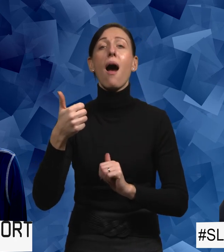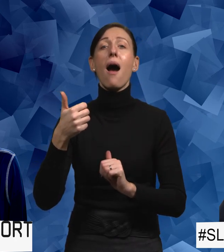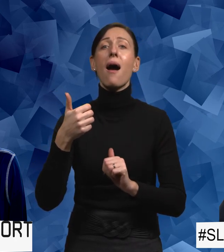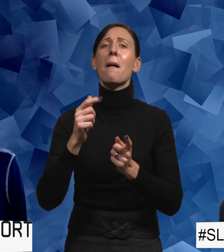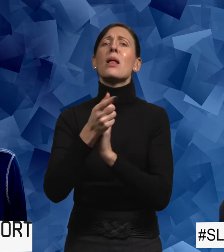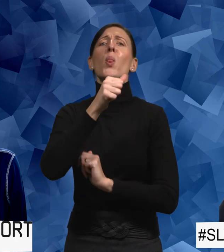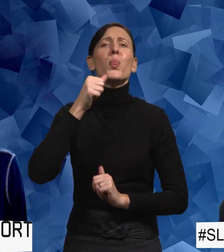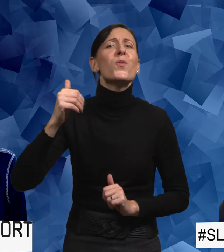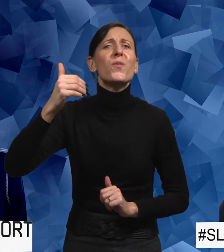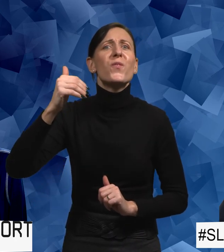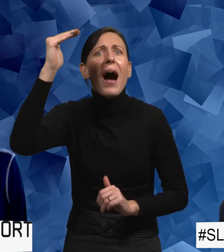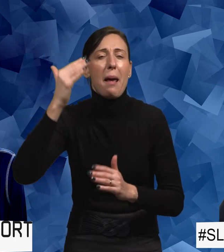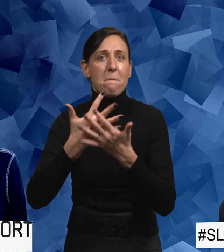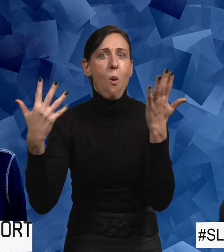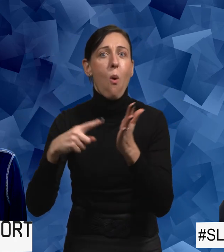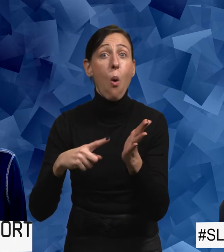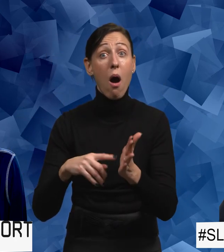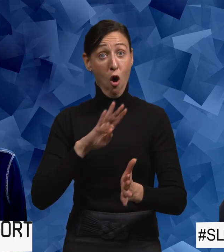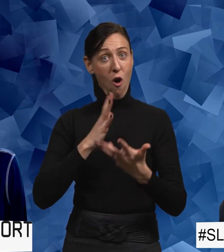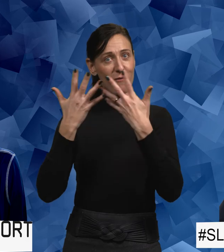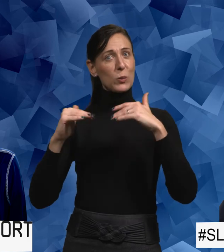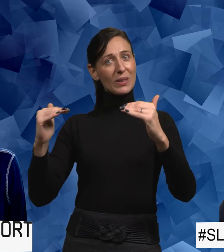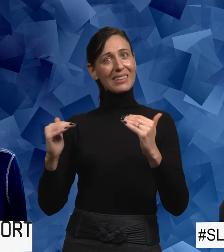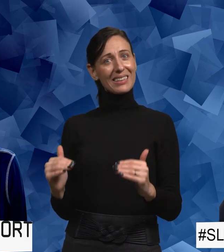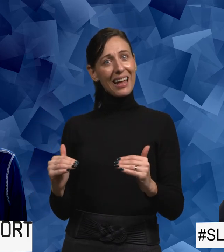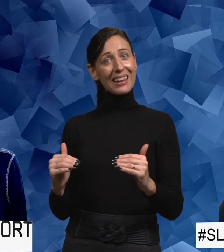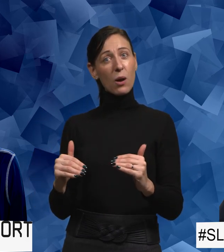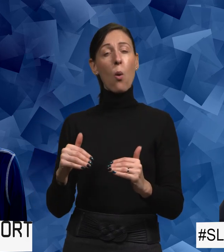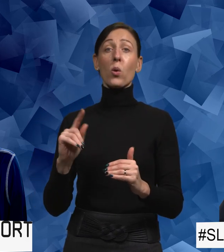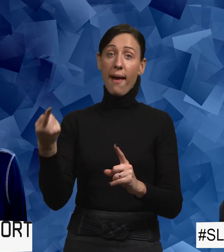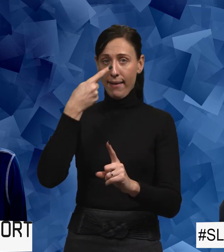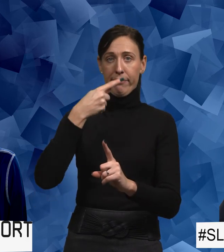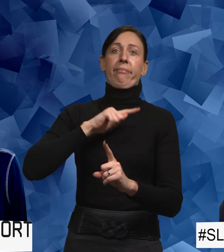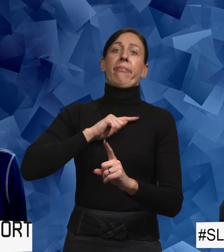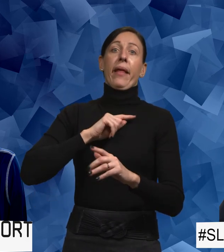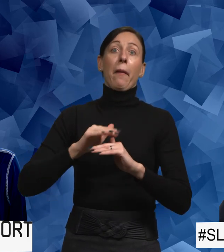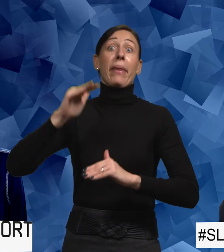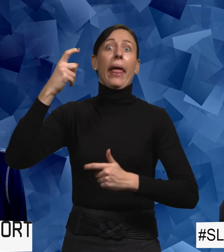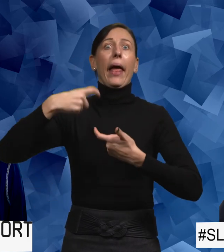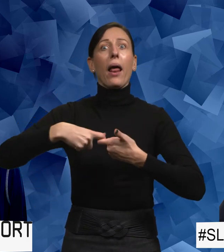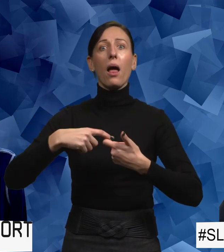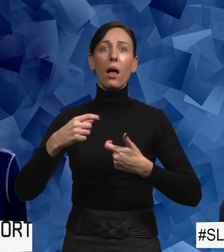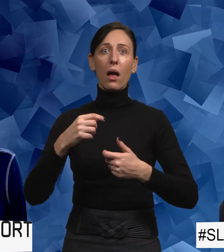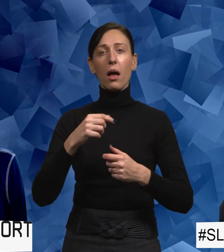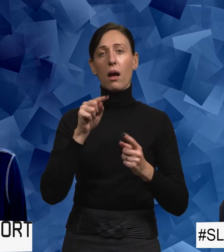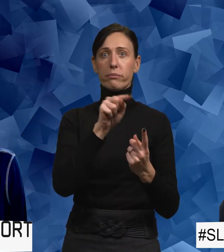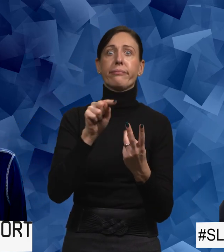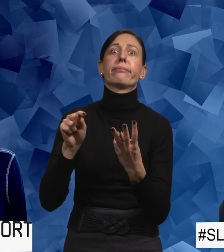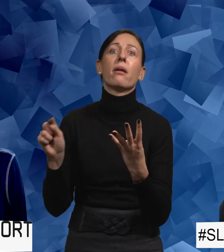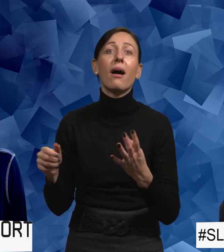blir tuffare många gånger att ha en funktionsnedsättning. Och just att det finns mera sårbara punkter helt enkelt. Men jag